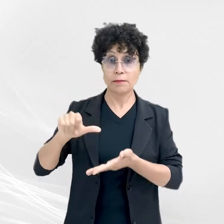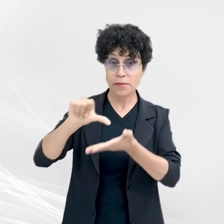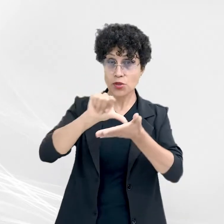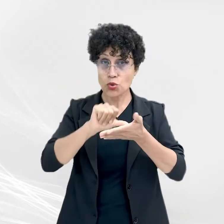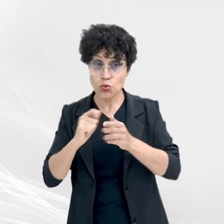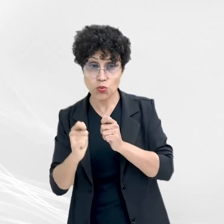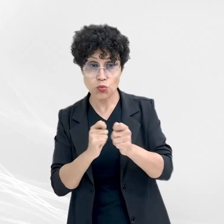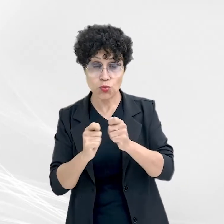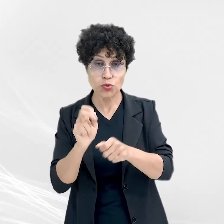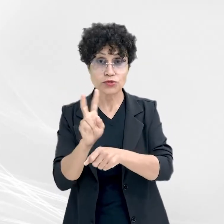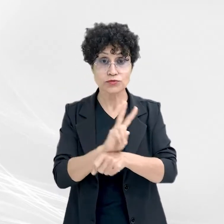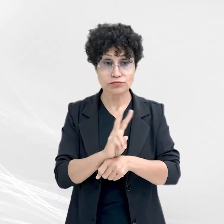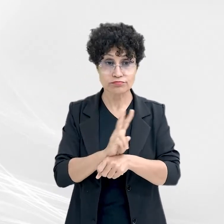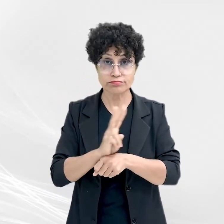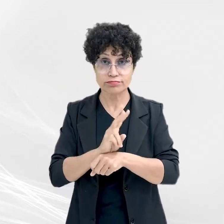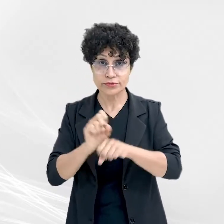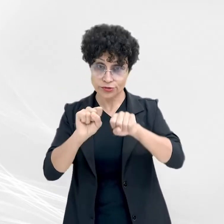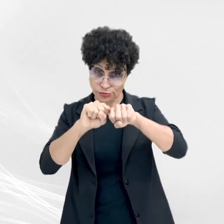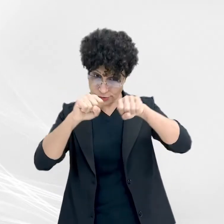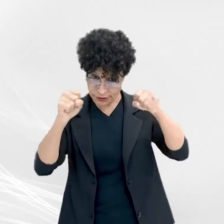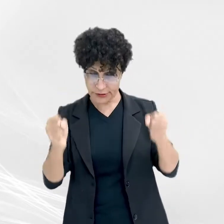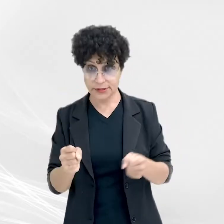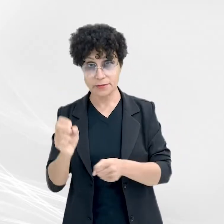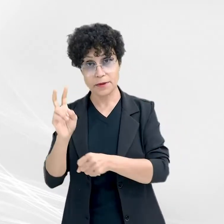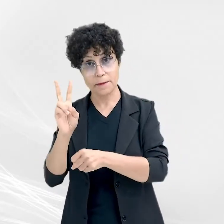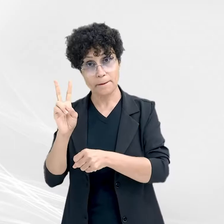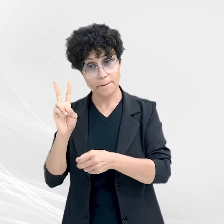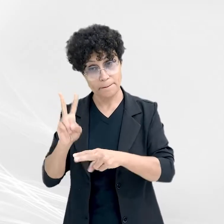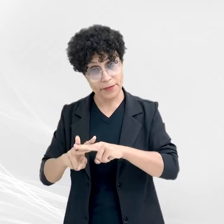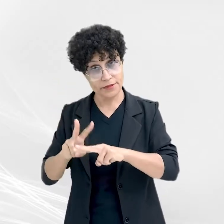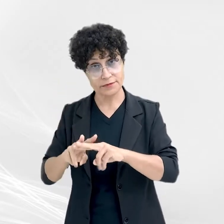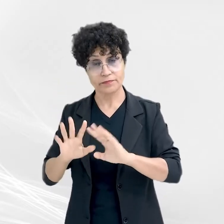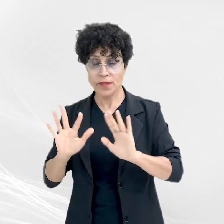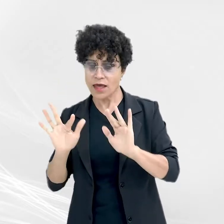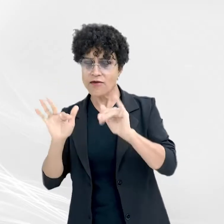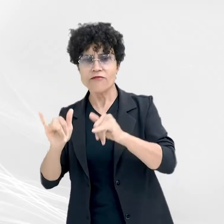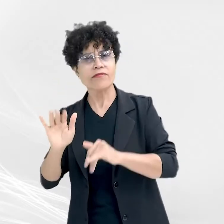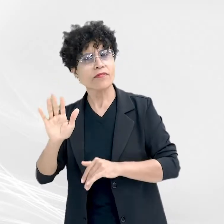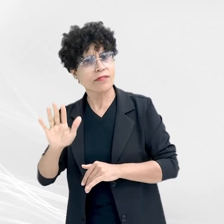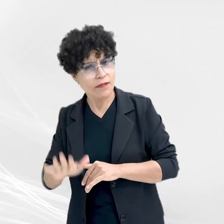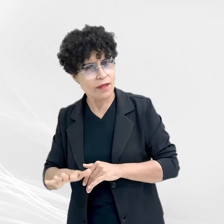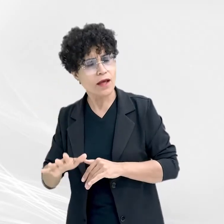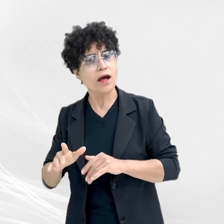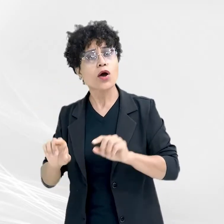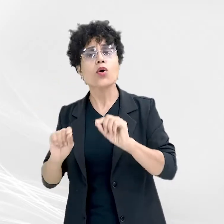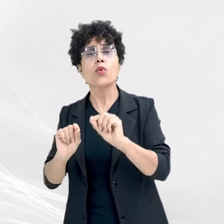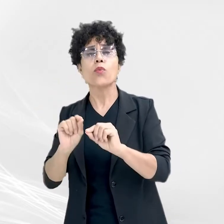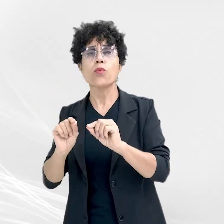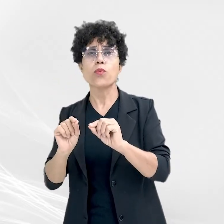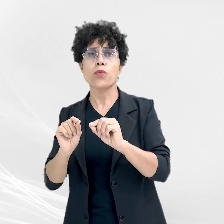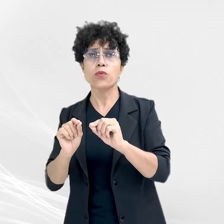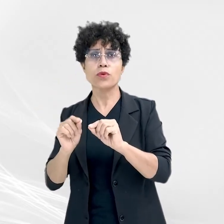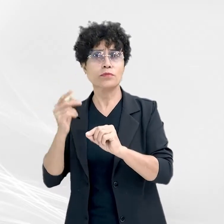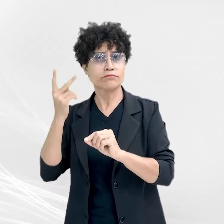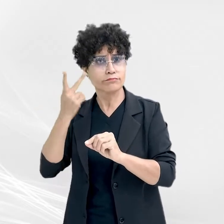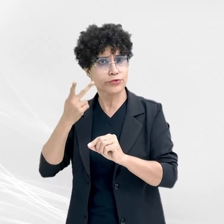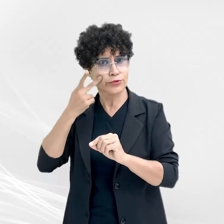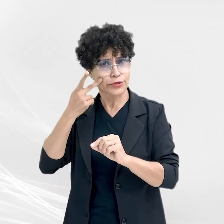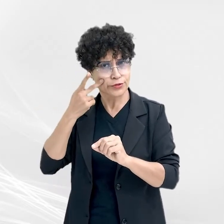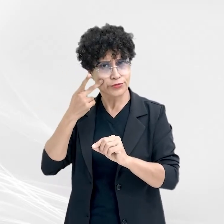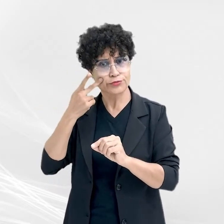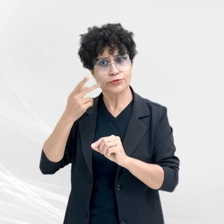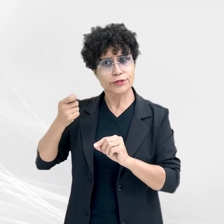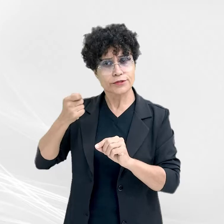Controle e Fiscalização do Sistema Prisional. E, no fim do dia, foram recebidas pela Procuradora-Geral de